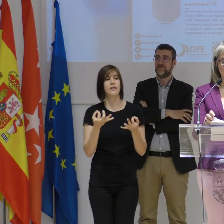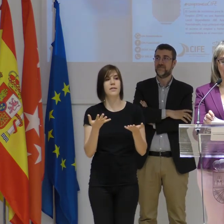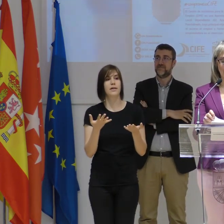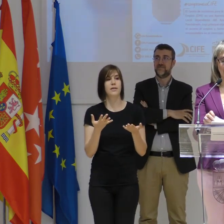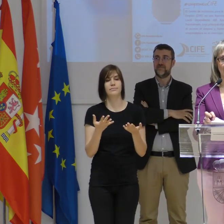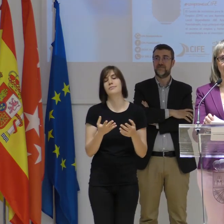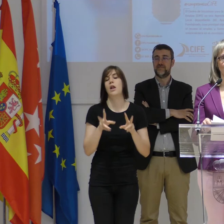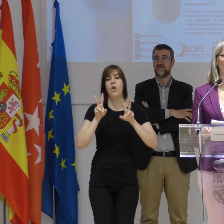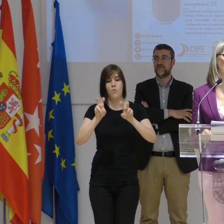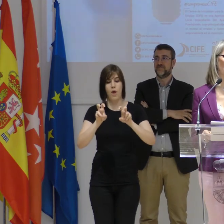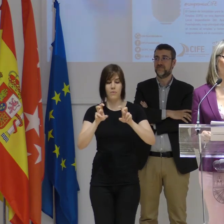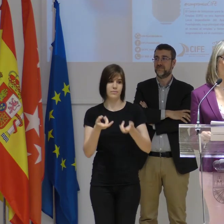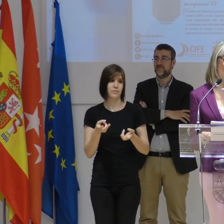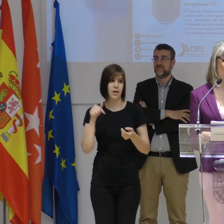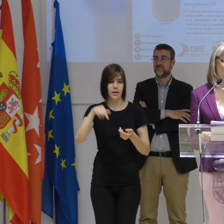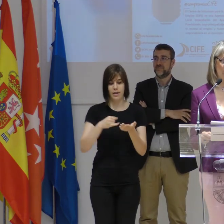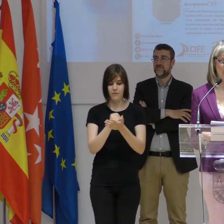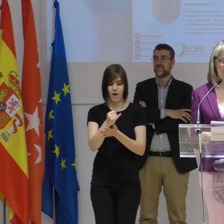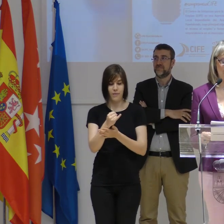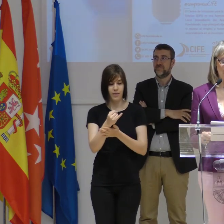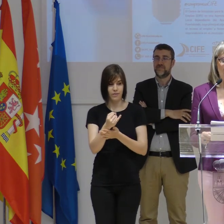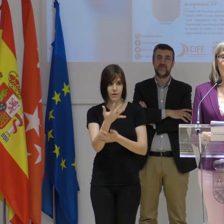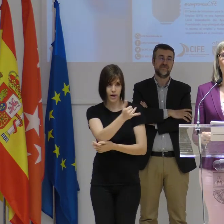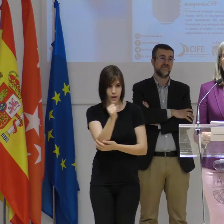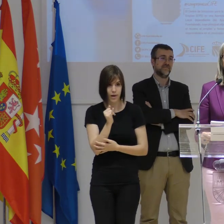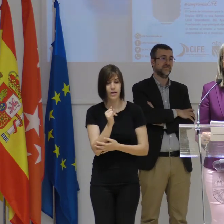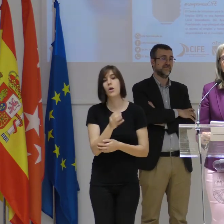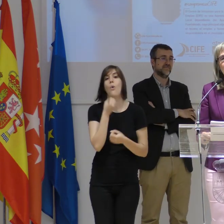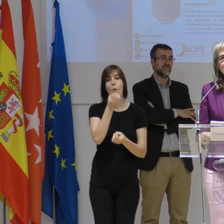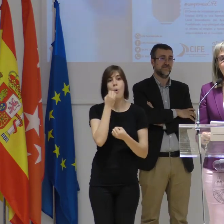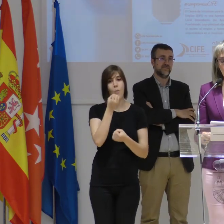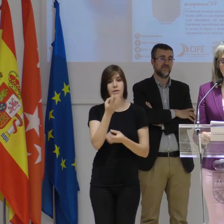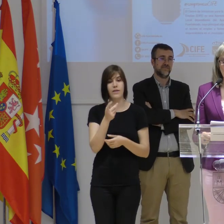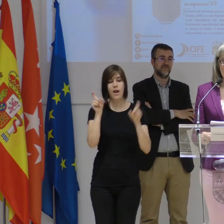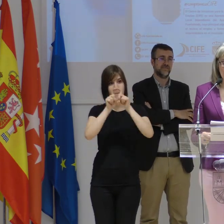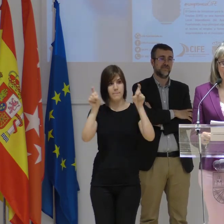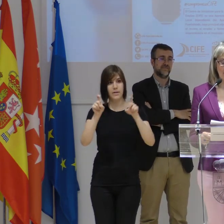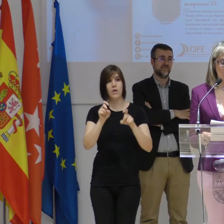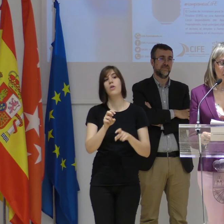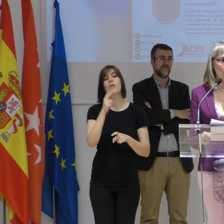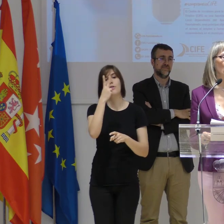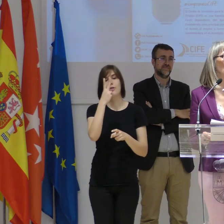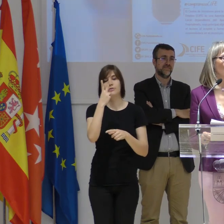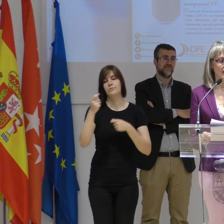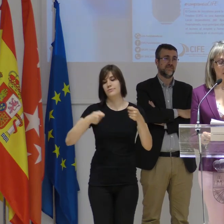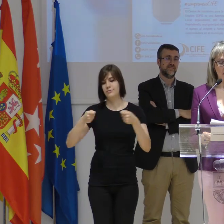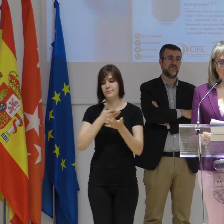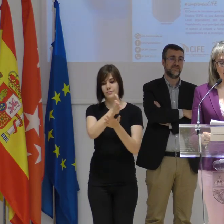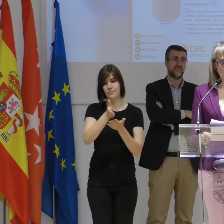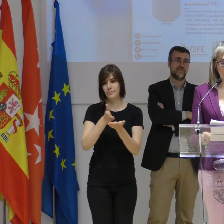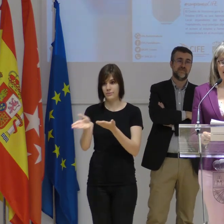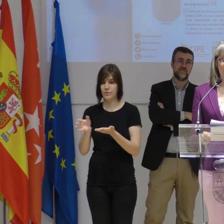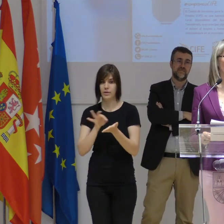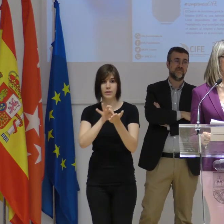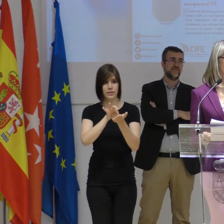el talento que se está gestando en esta ciudad, en Fuenlabrada. Cuenta la empresa con dos líneas de negocio, servicios